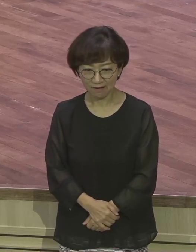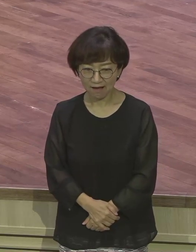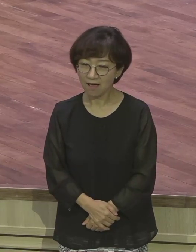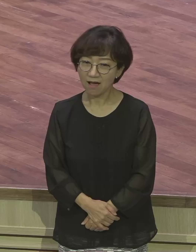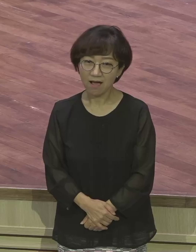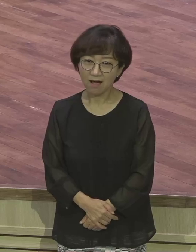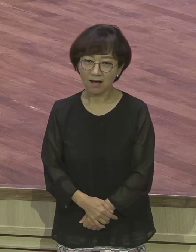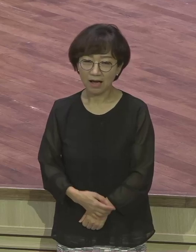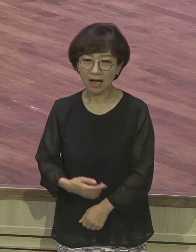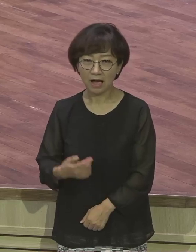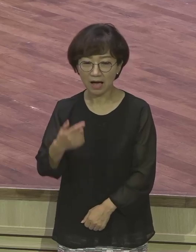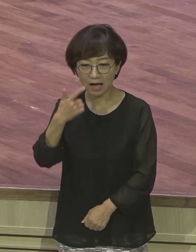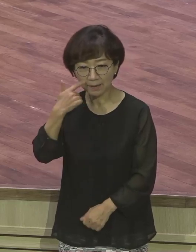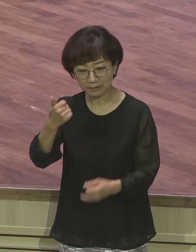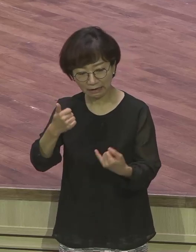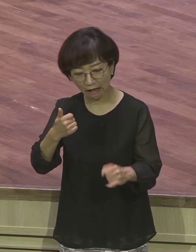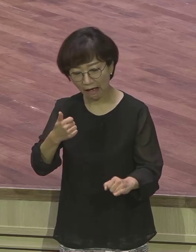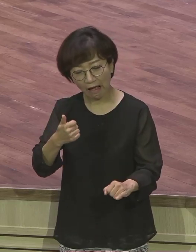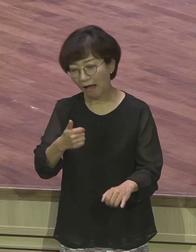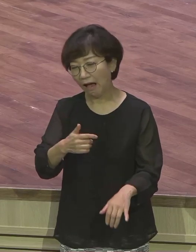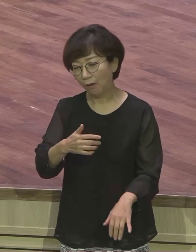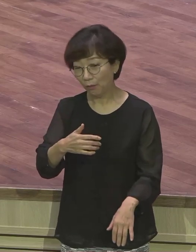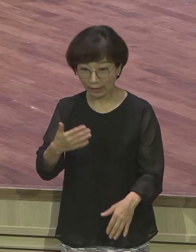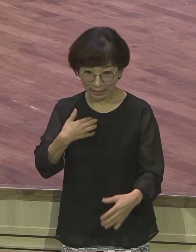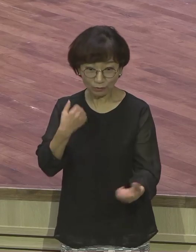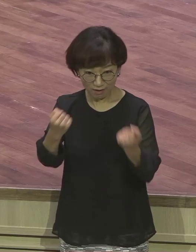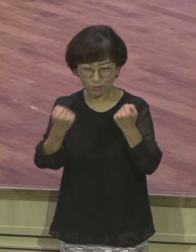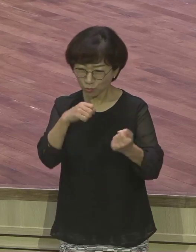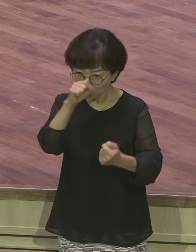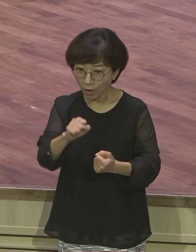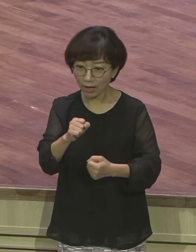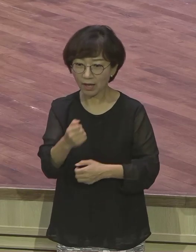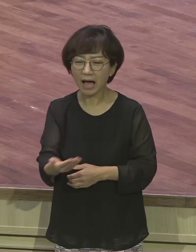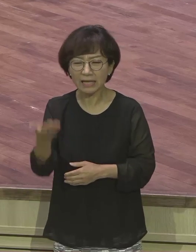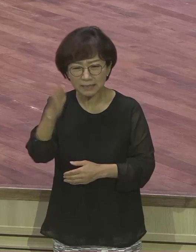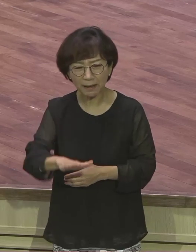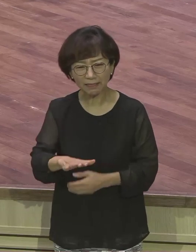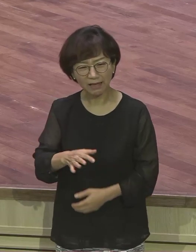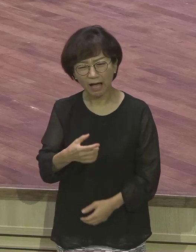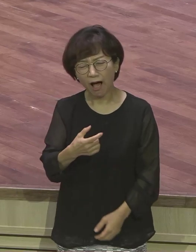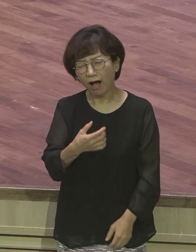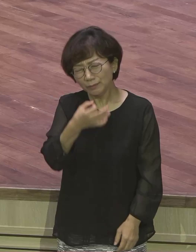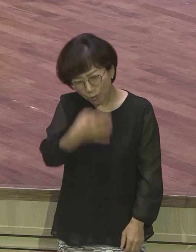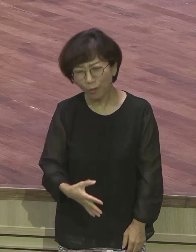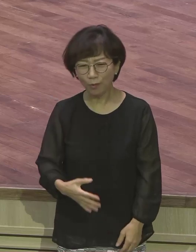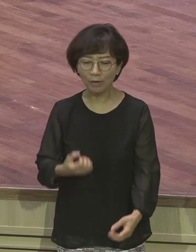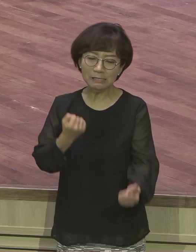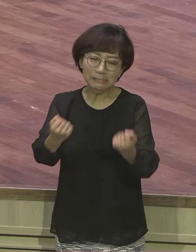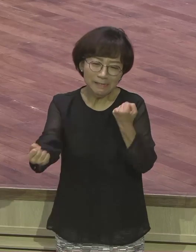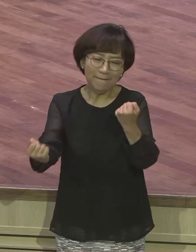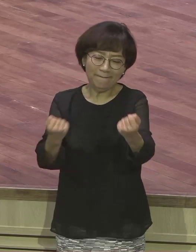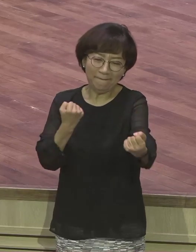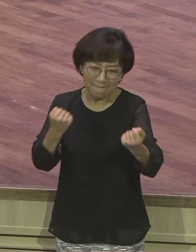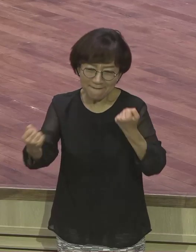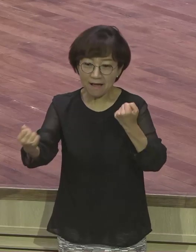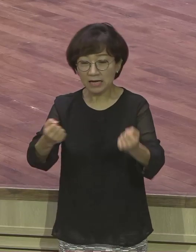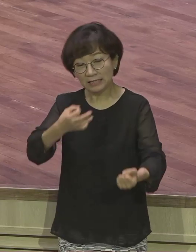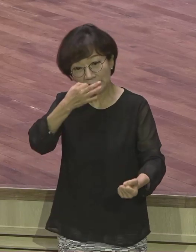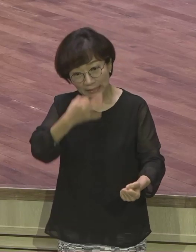저도 헬스를 운동을 합니다마는 할 때마다 힘들어요 그런데 그런데 포기란에 나와